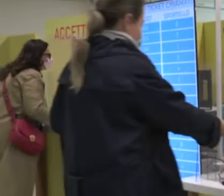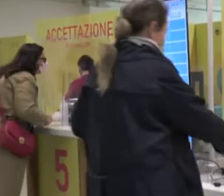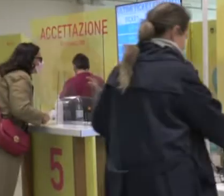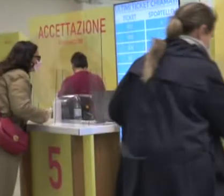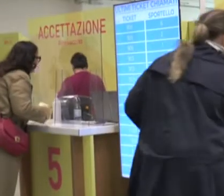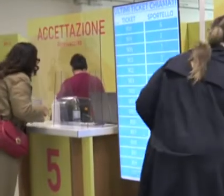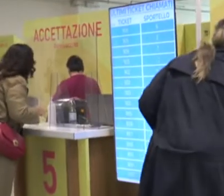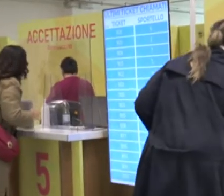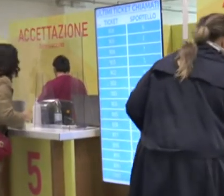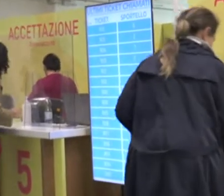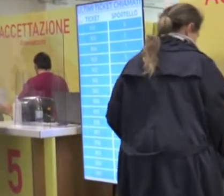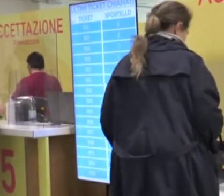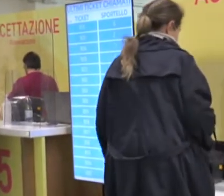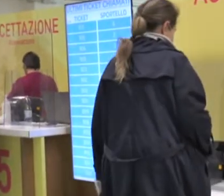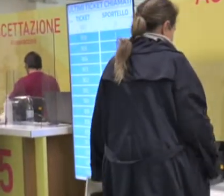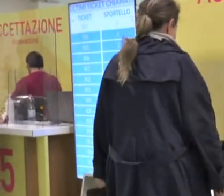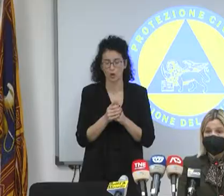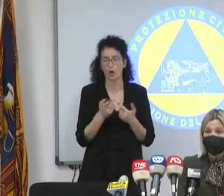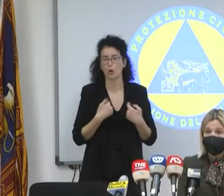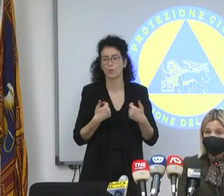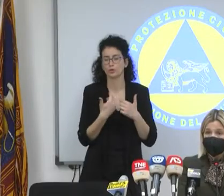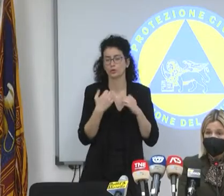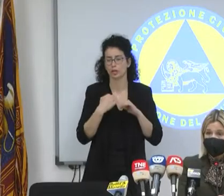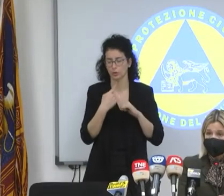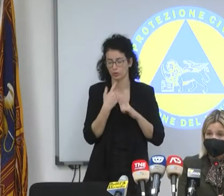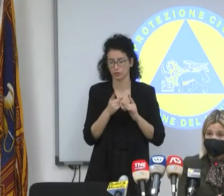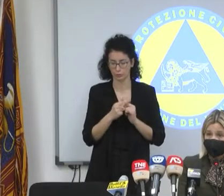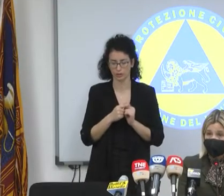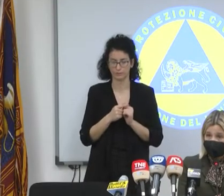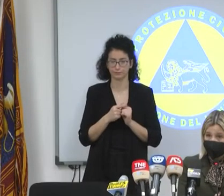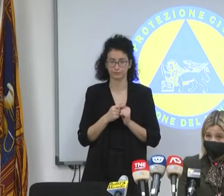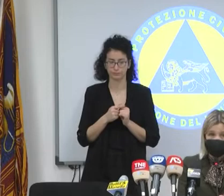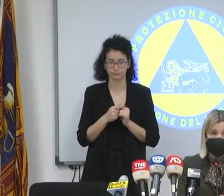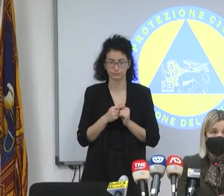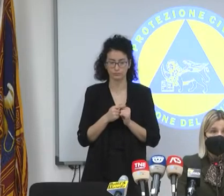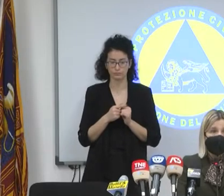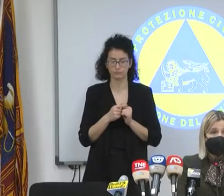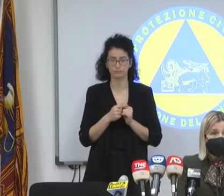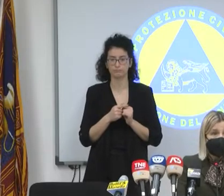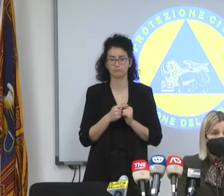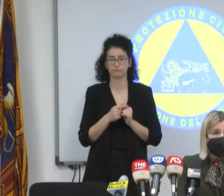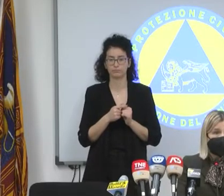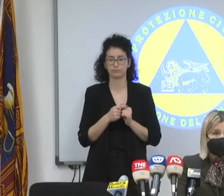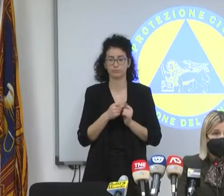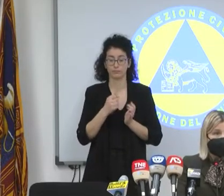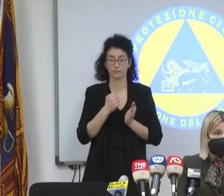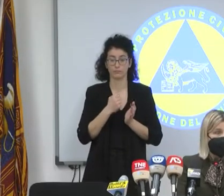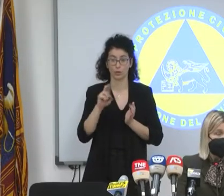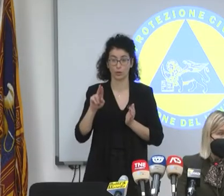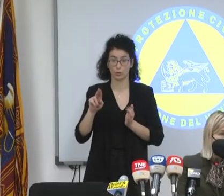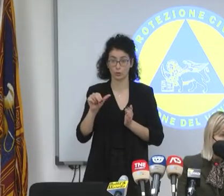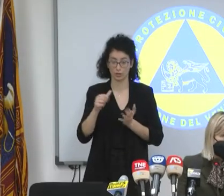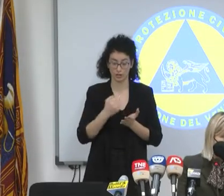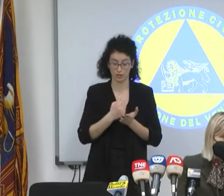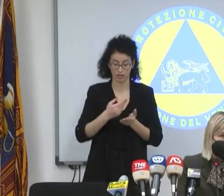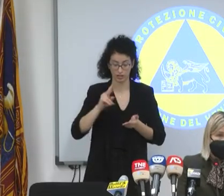ancora faraginosa legata alle sanzioni, l'assessore alla sanità Lanzarin annuncia l'emendamento presentato in Commissione Salute, che chiede